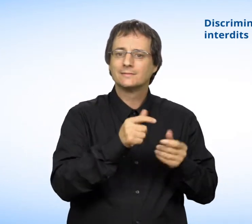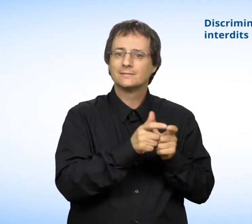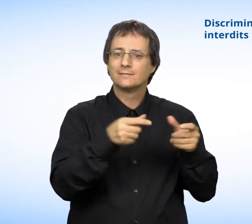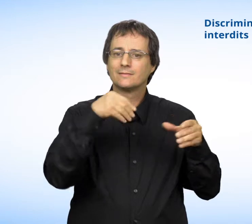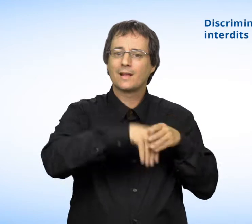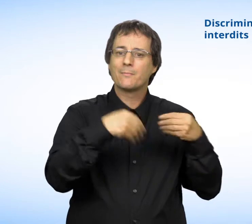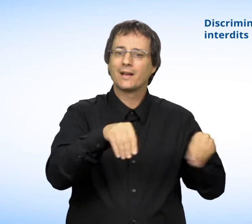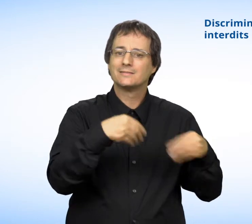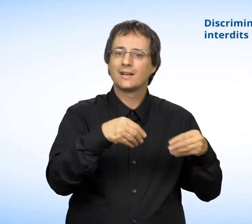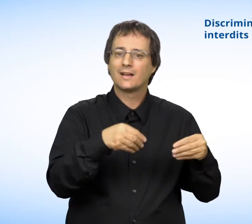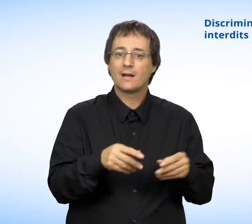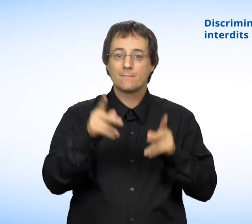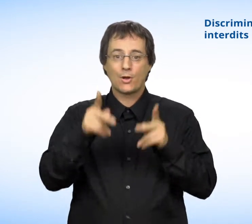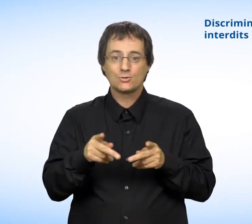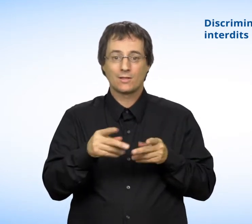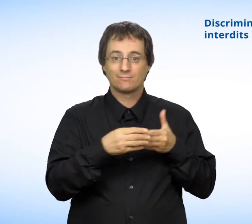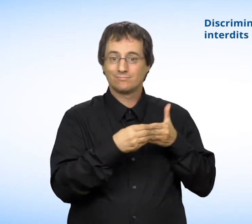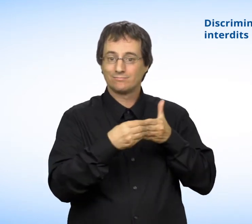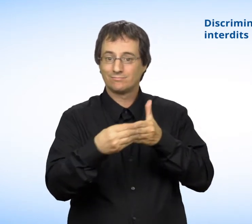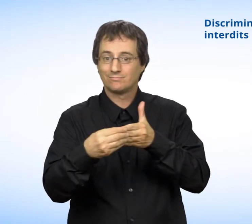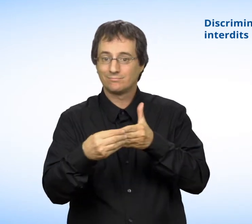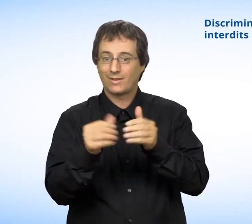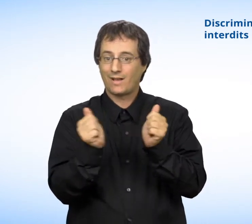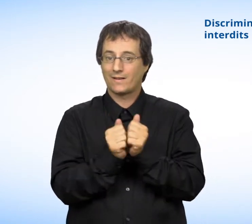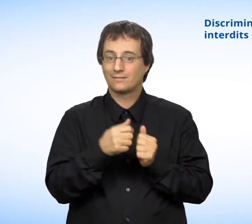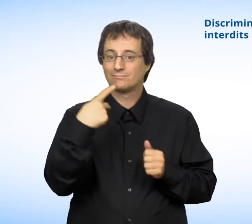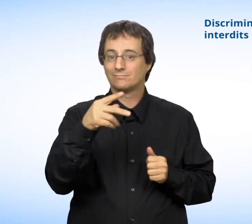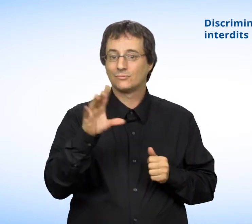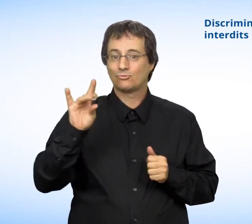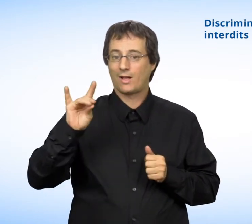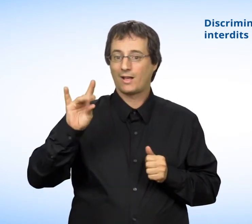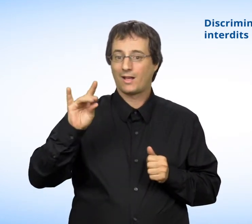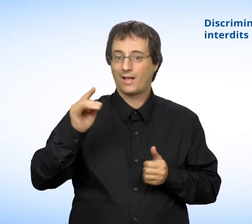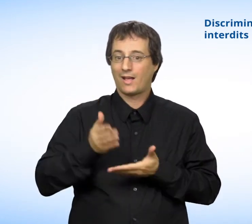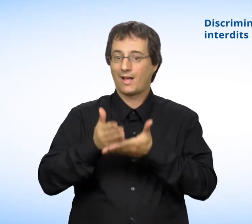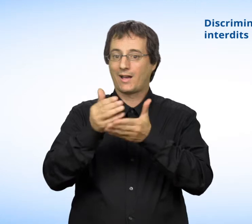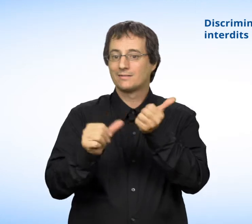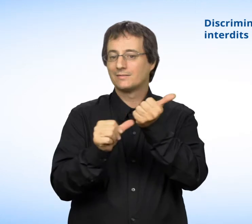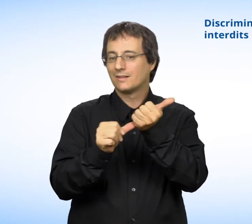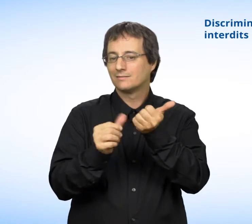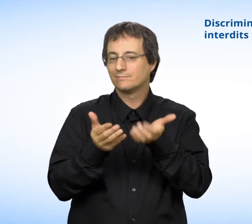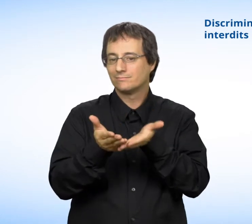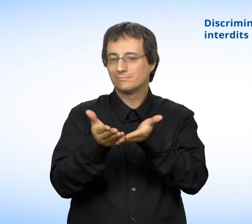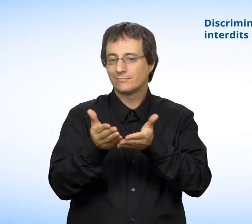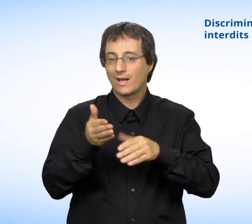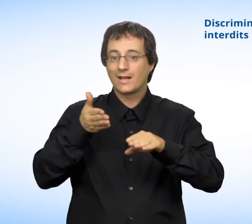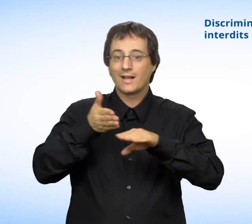En effet, un commerçant ne peut, par exemple, interdire l'accès à son magasin à une personne accompagnée